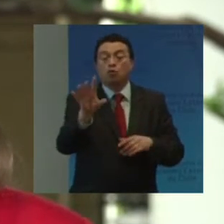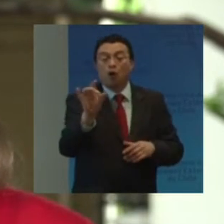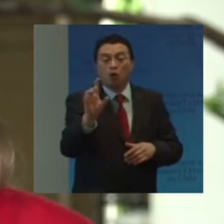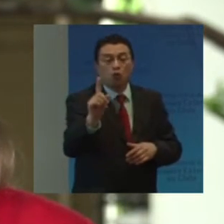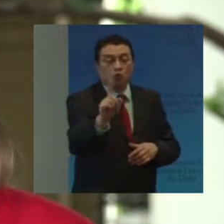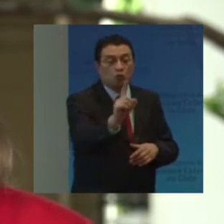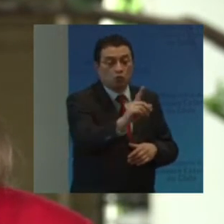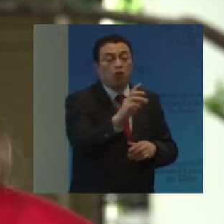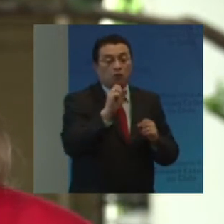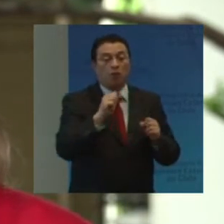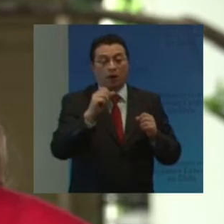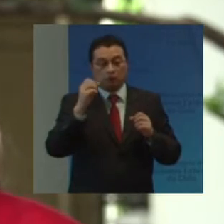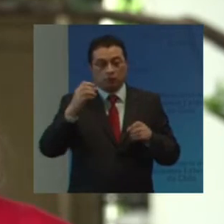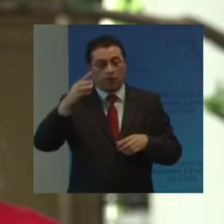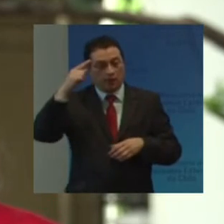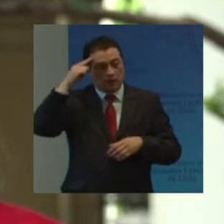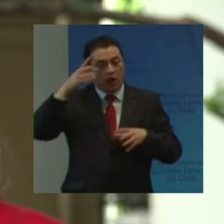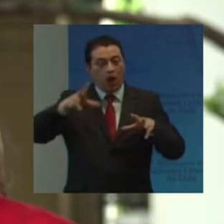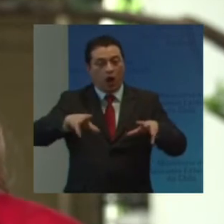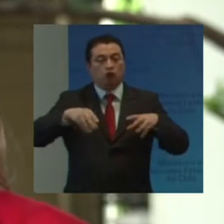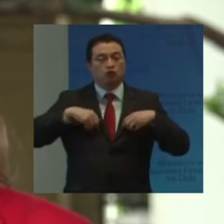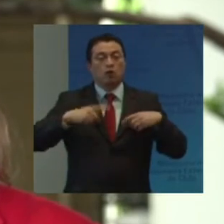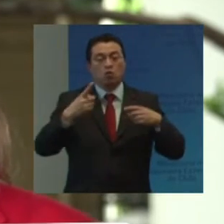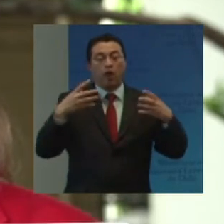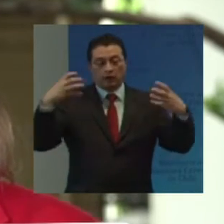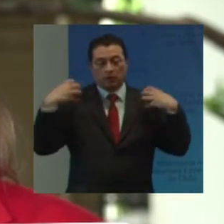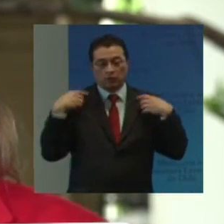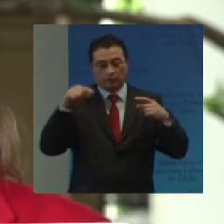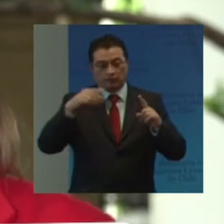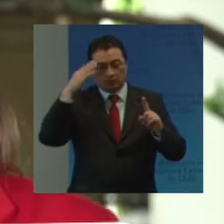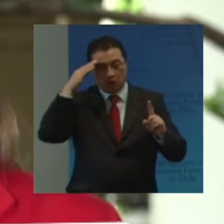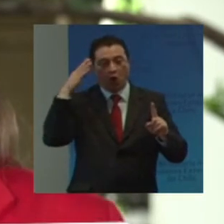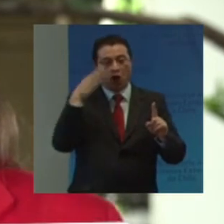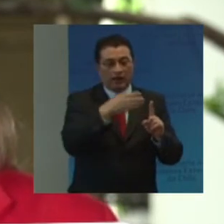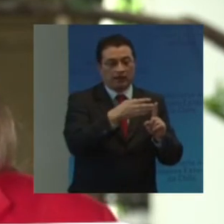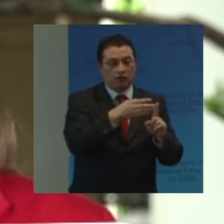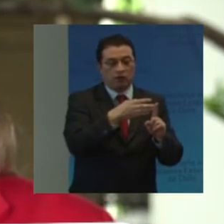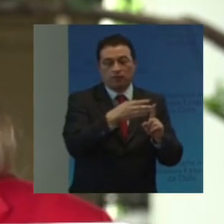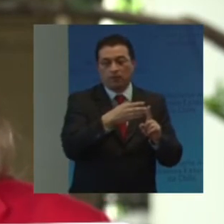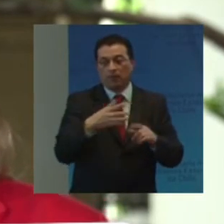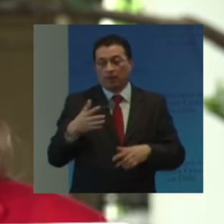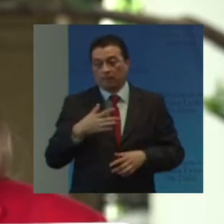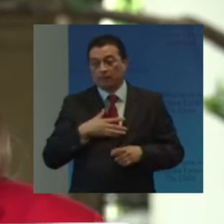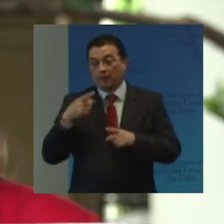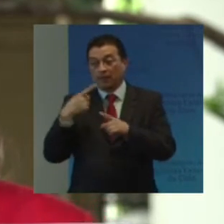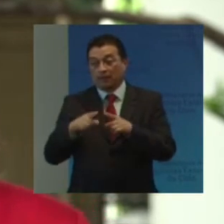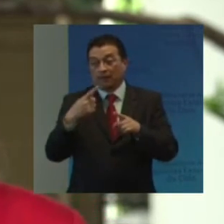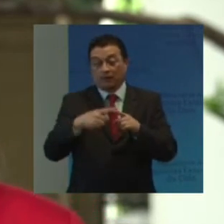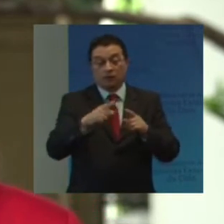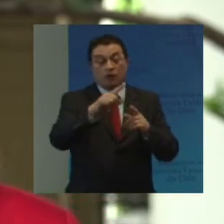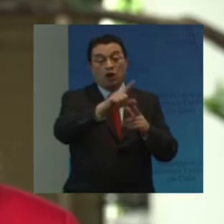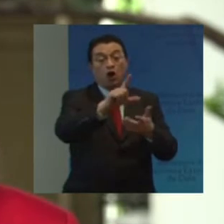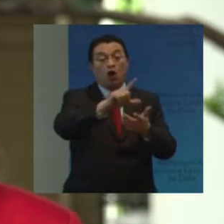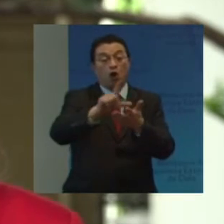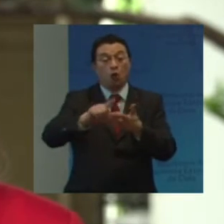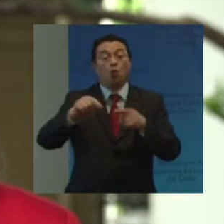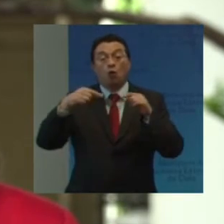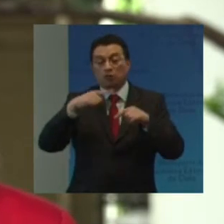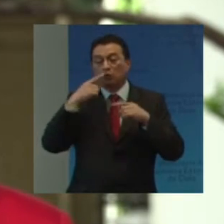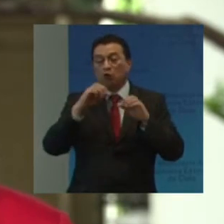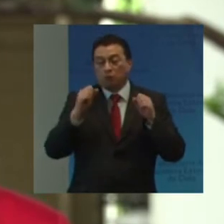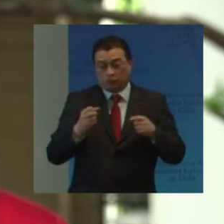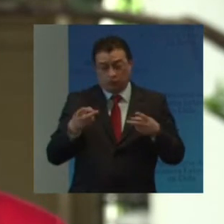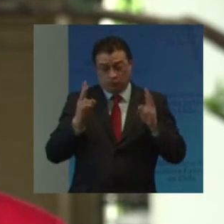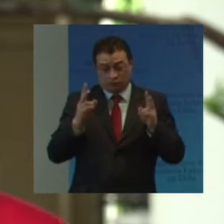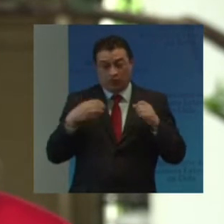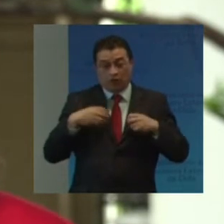nosotros Es también capaz De asumir Una responsabilidad En este objetivo Desde nuestros Diferentes entornos Y en la medida De nuestras posibilidades